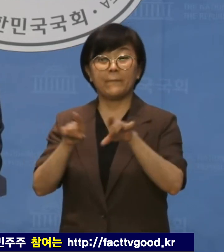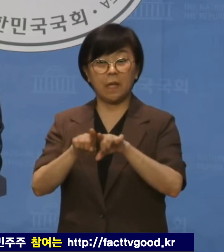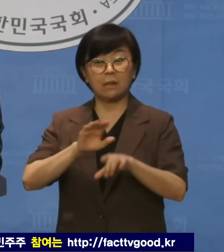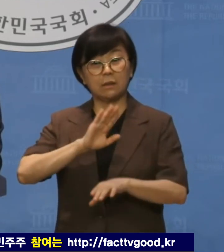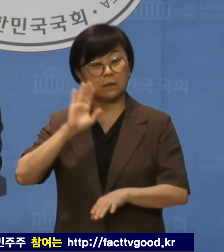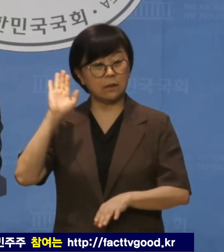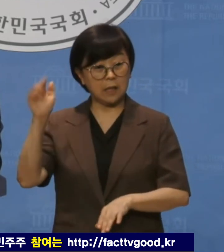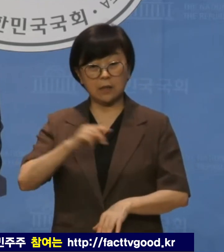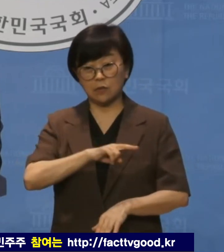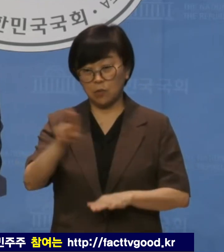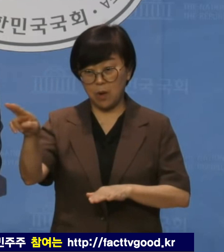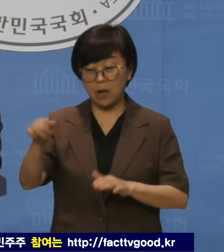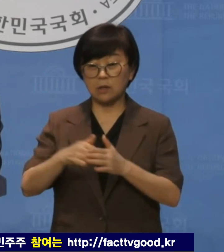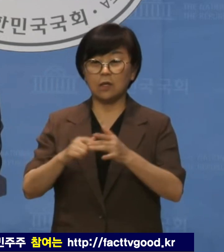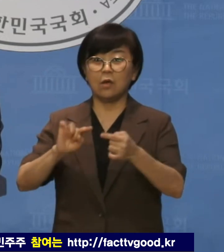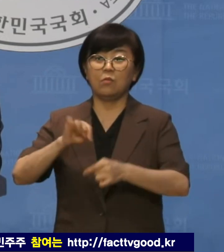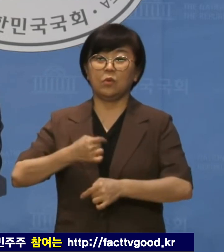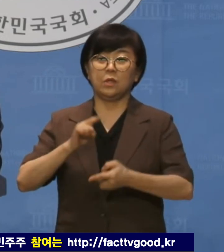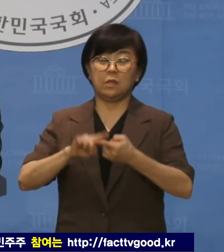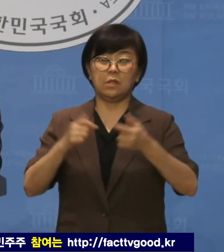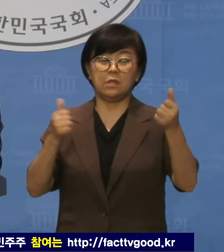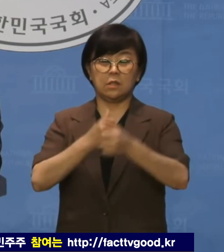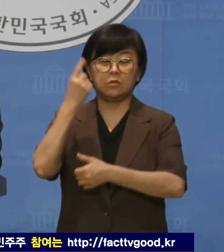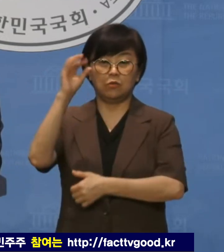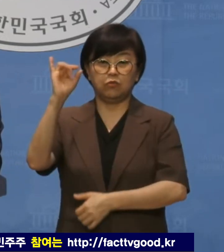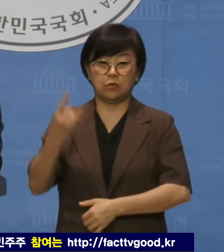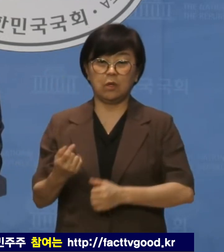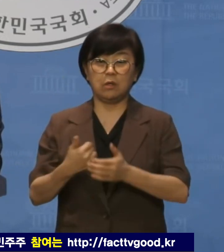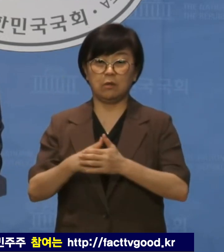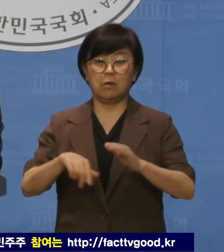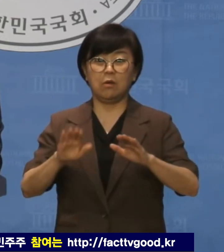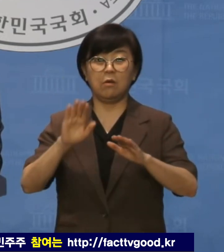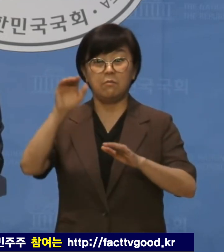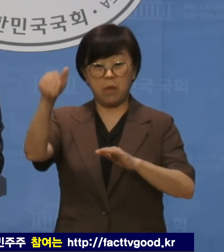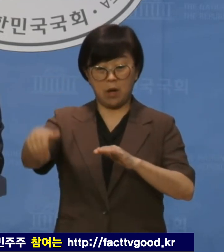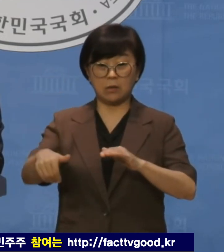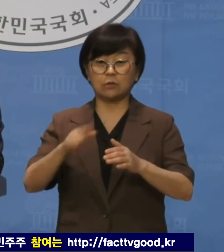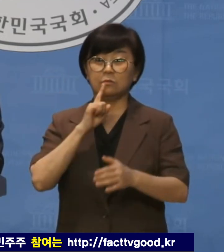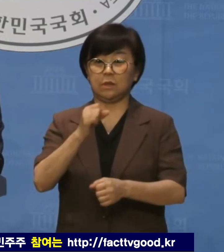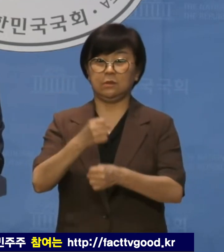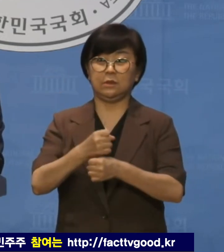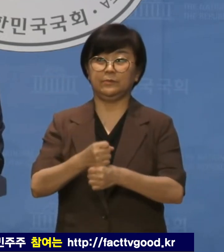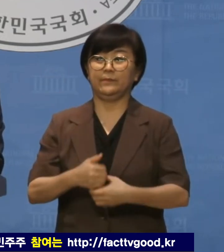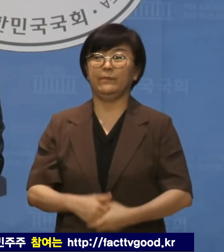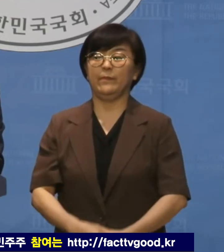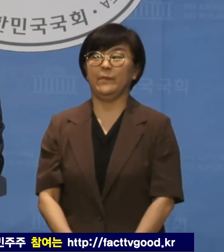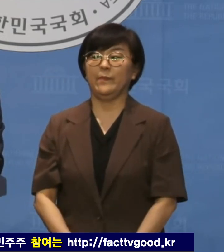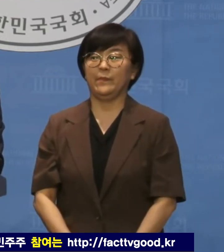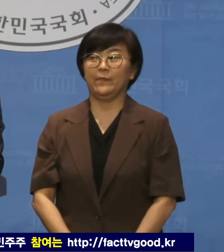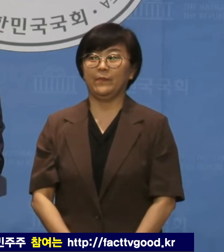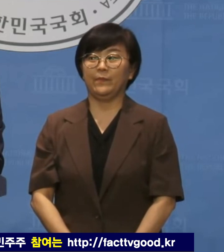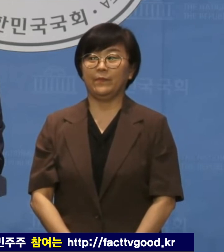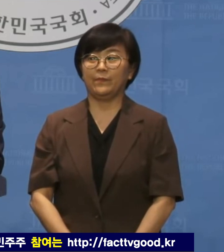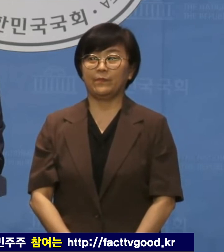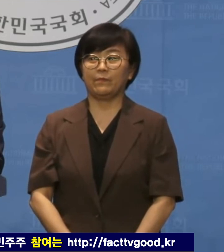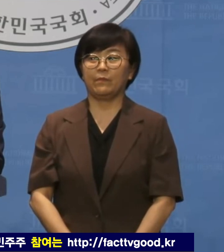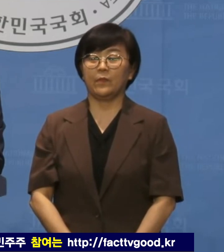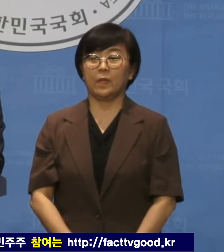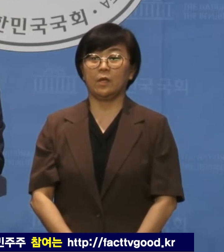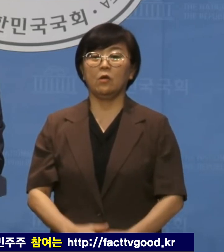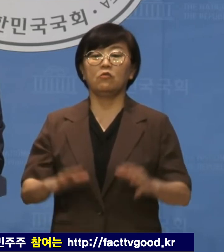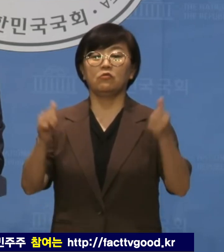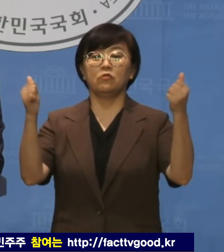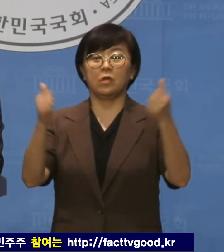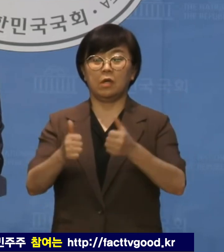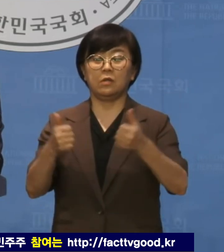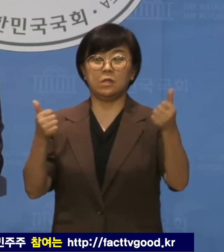퇴장하며 본인에 대한 인사청문회를 파행으로 치닫게 만들었습니다. 이것이